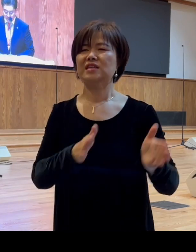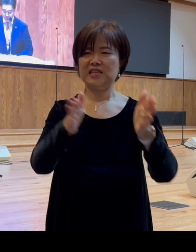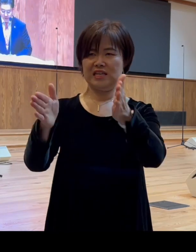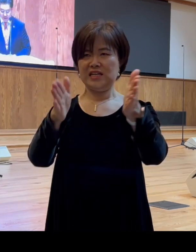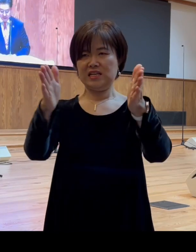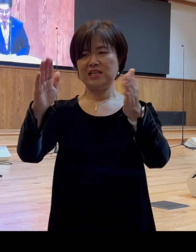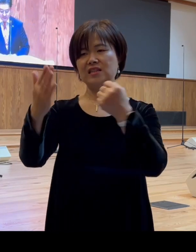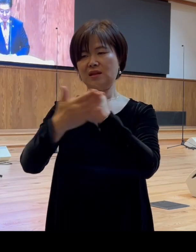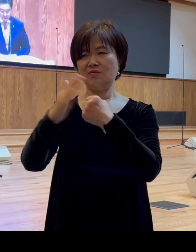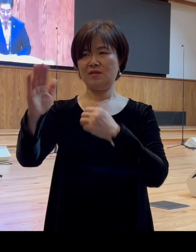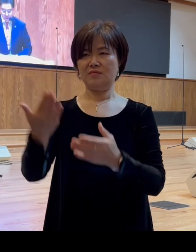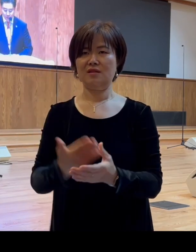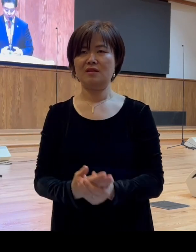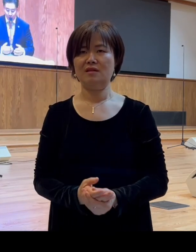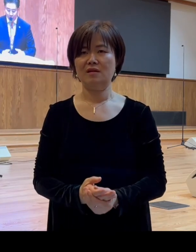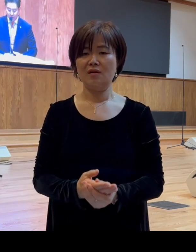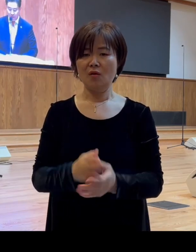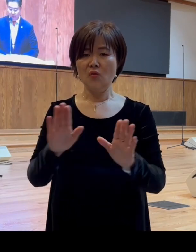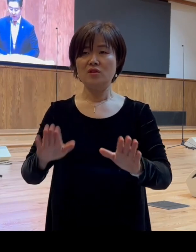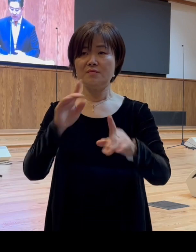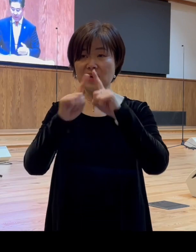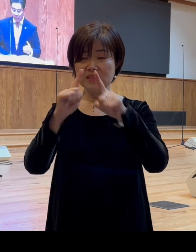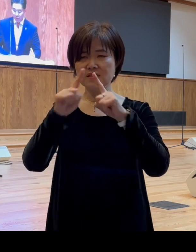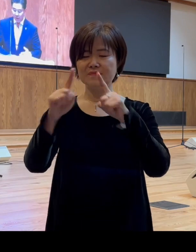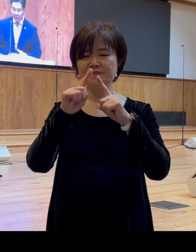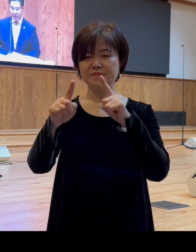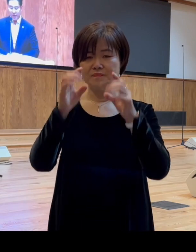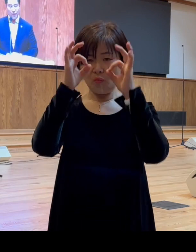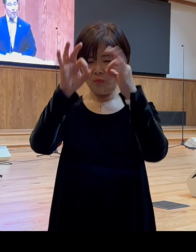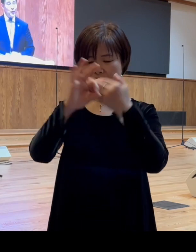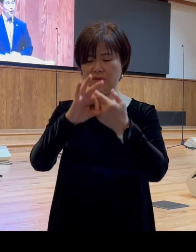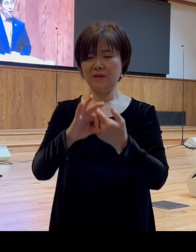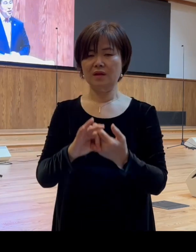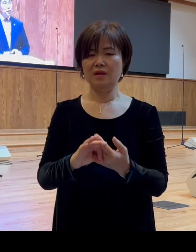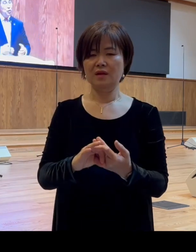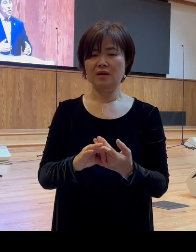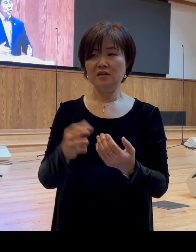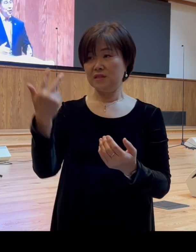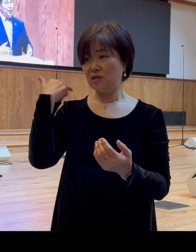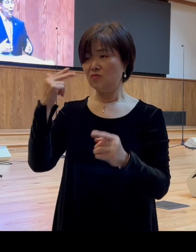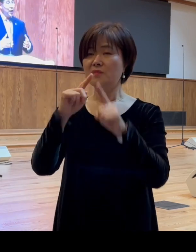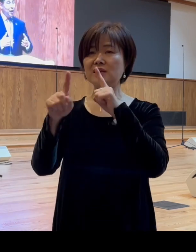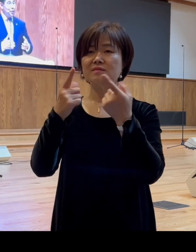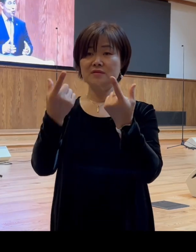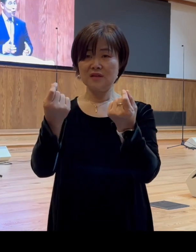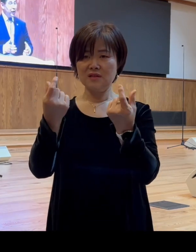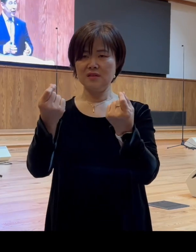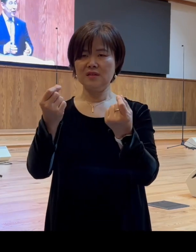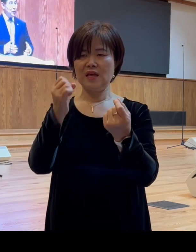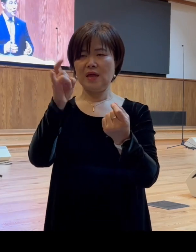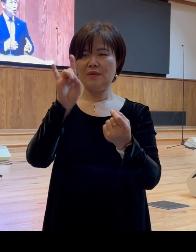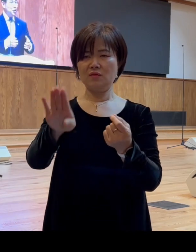오늘 본문에 보면 그럼 지난주에 말씀드린 대로 에베소의 서기장이